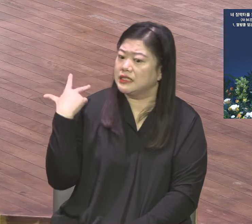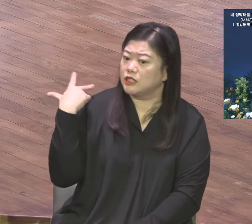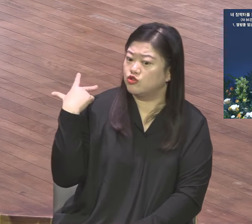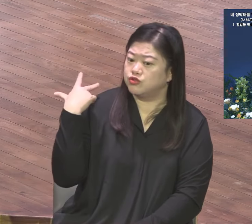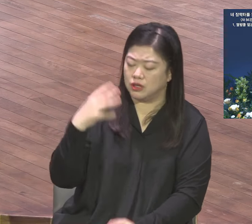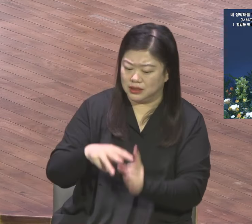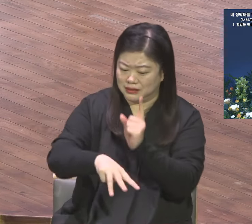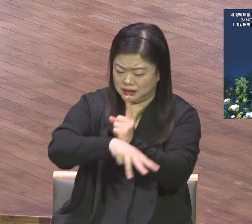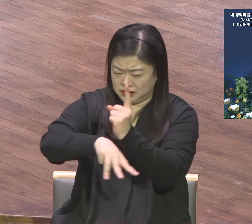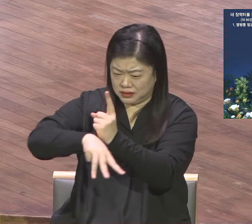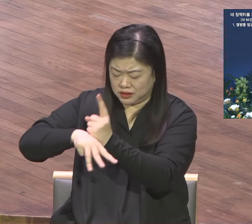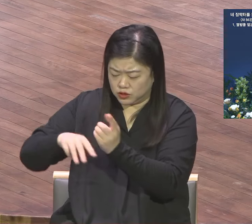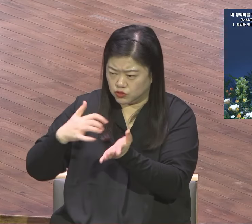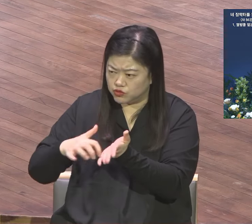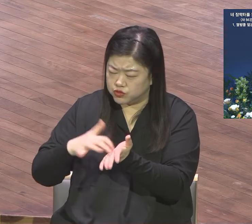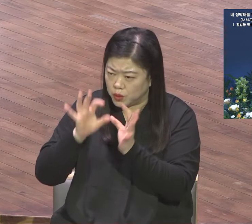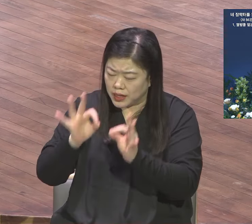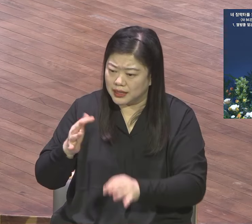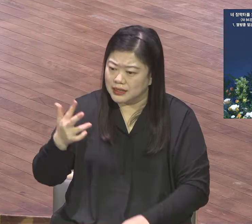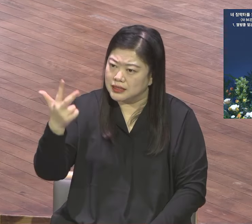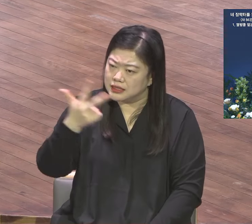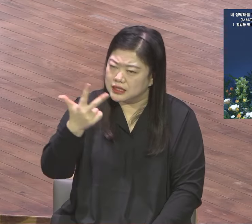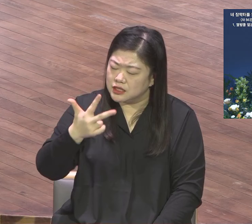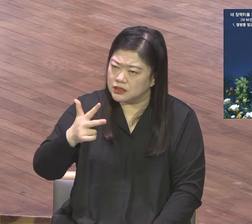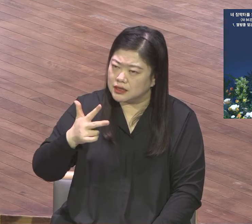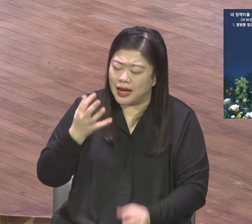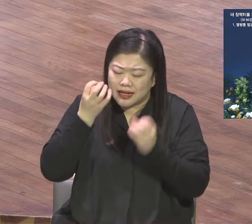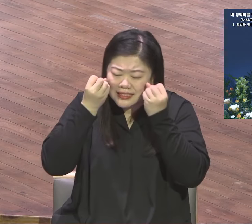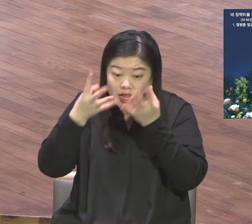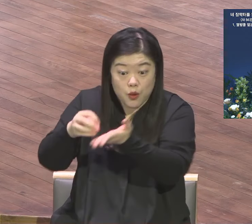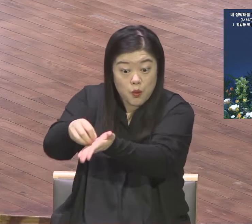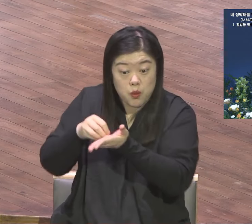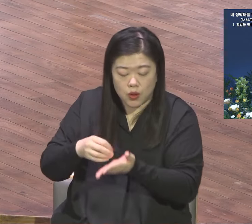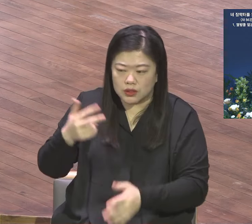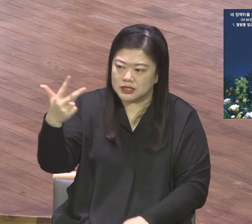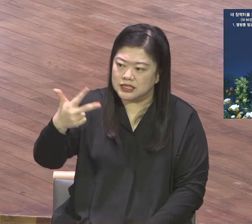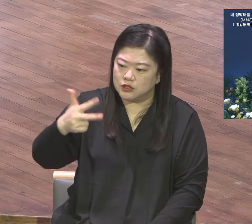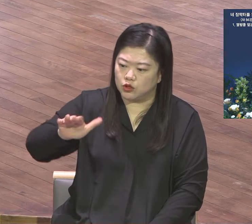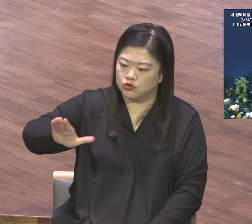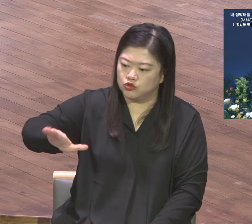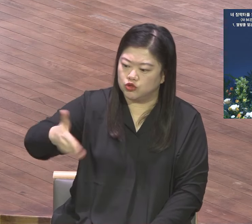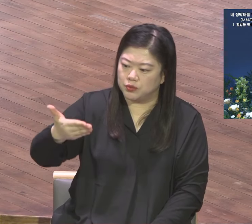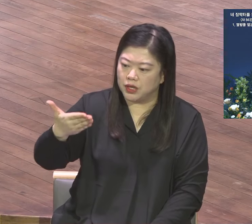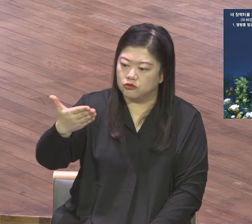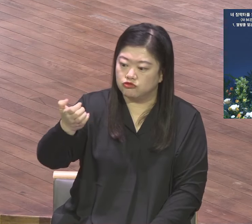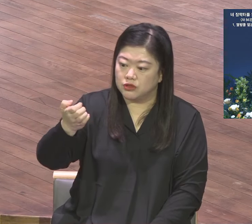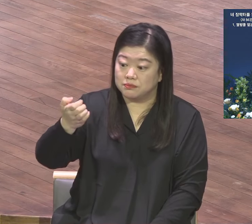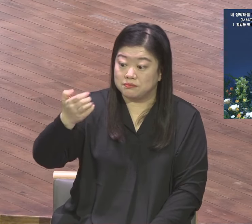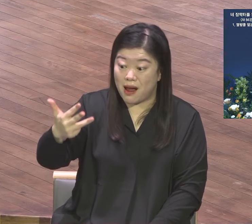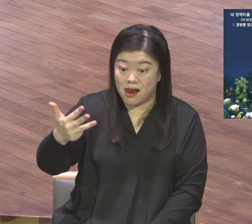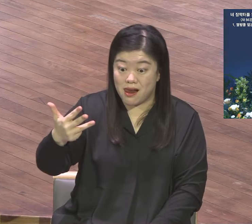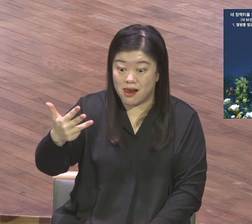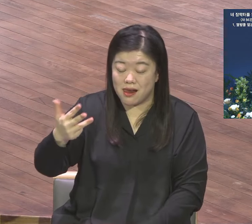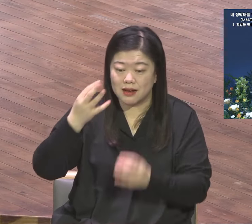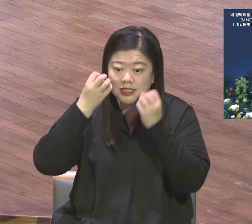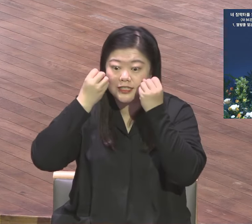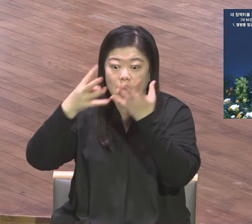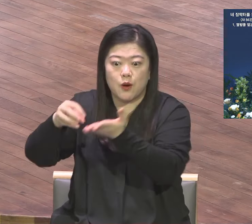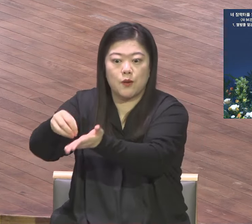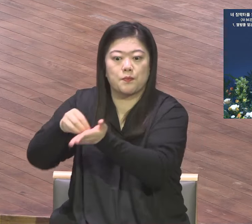보니까 7998 명이에요. 그러니까 전 성도로 볼 때는 1만 성도가 이제